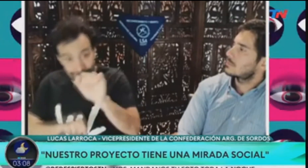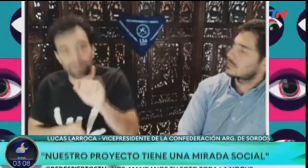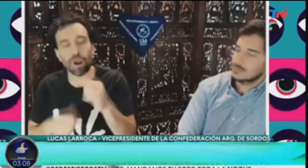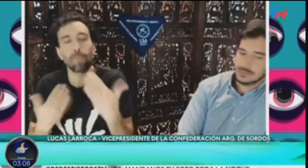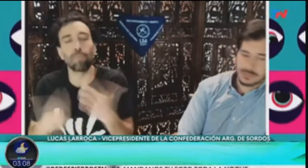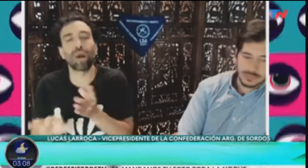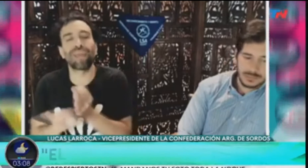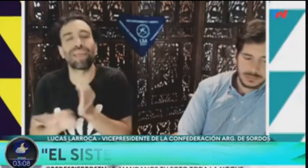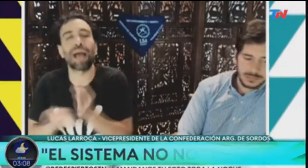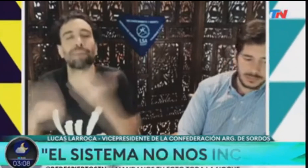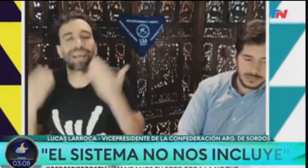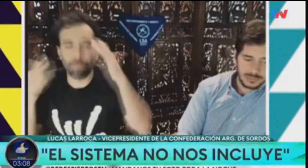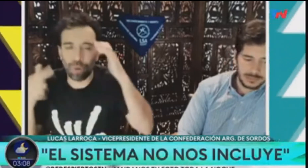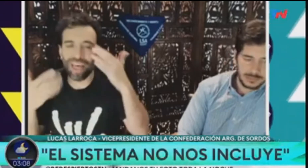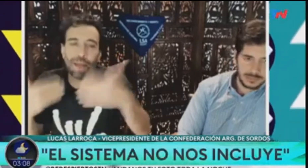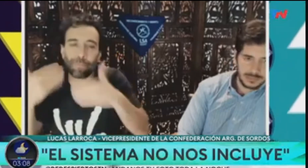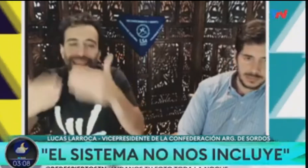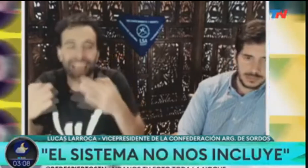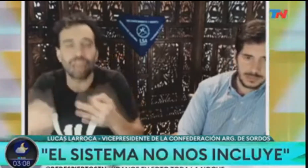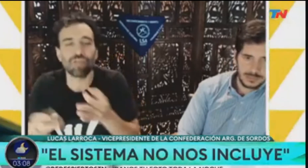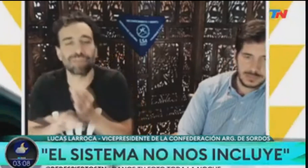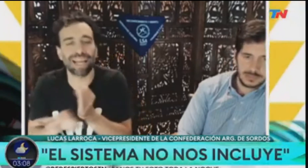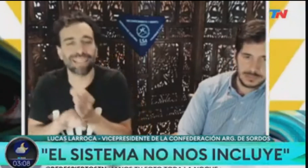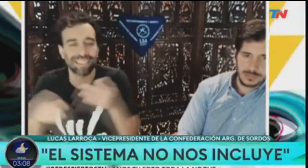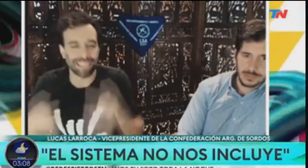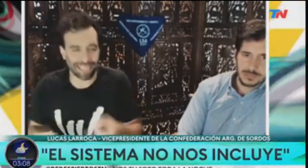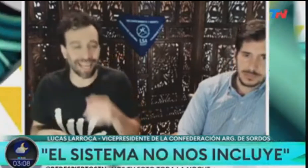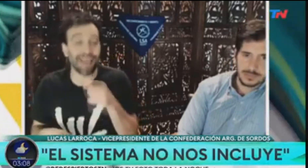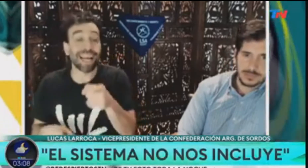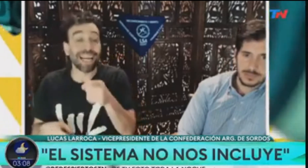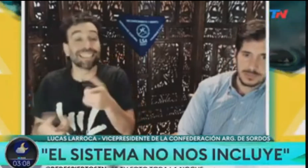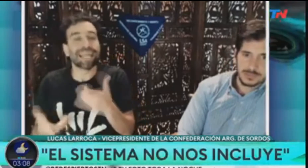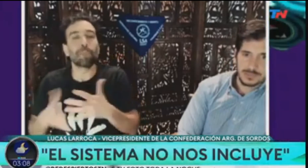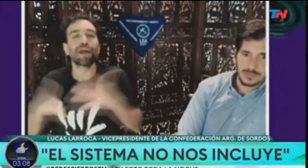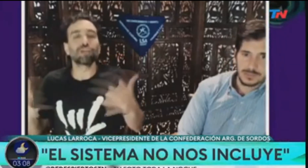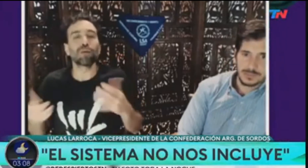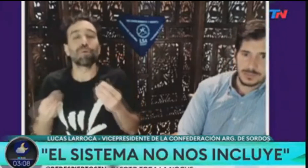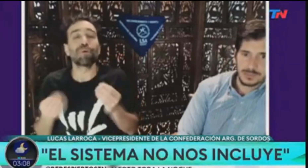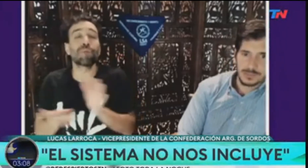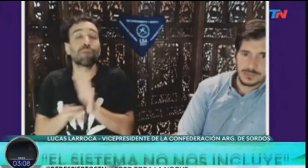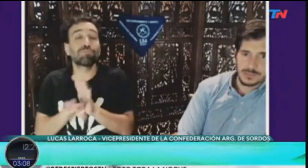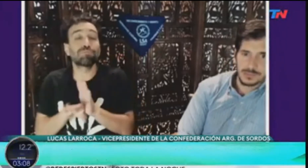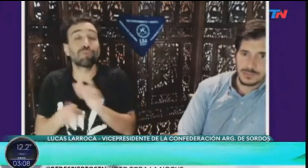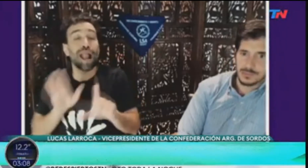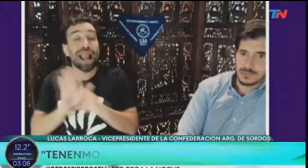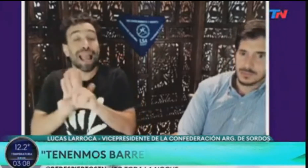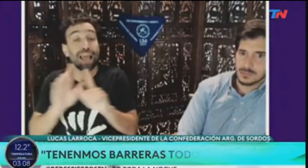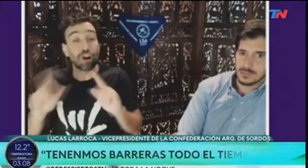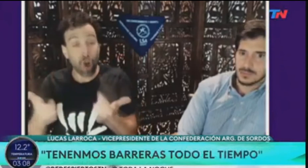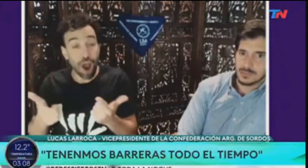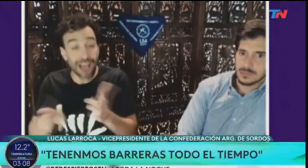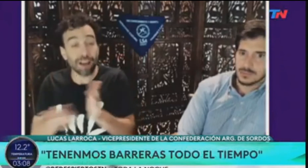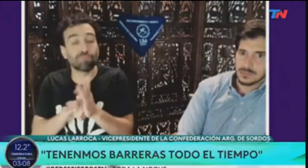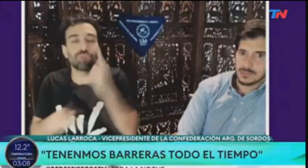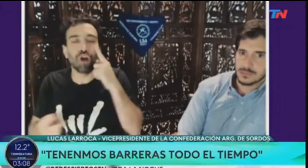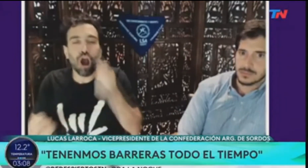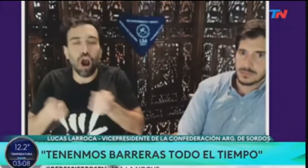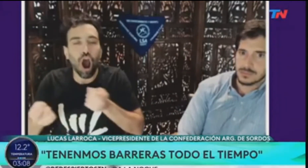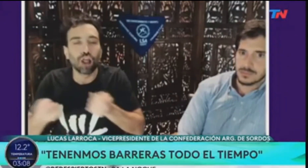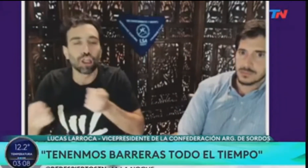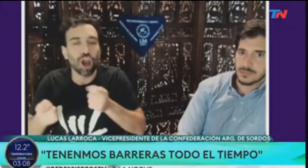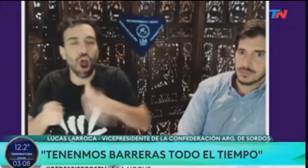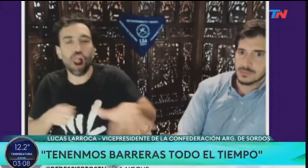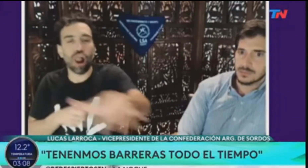sordas son quienes están formadas, quienes pueden enseñarla, porque se transmite